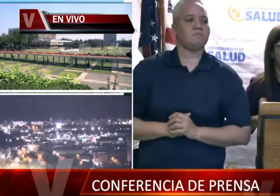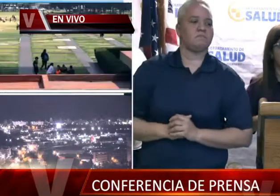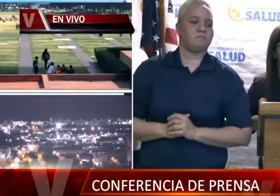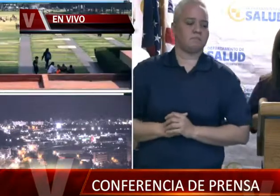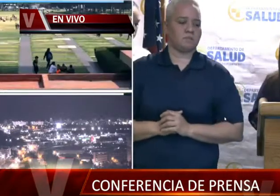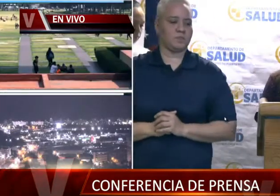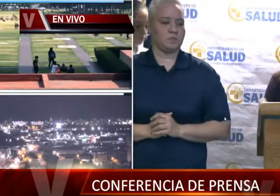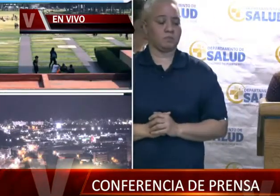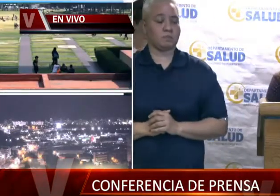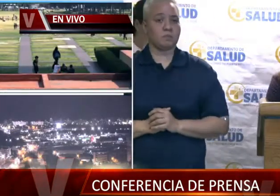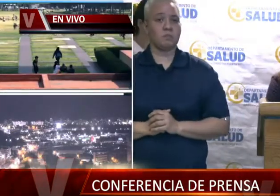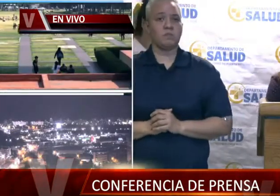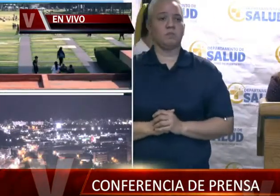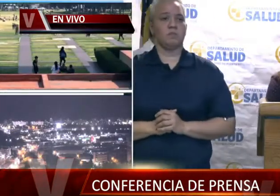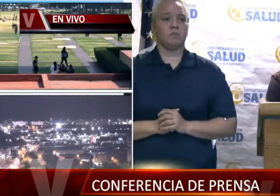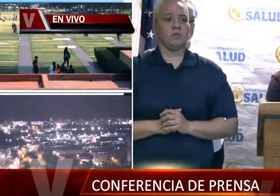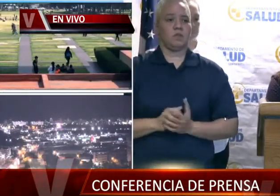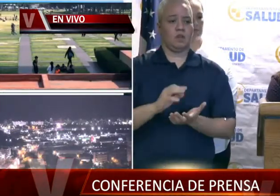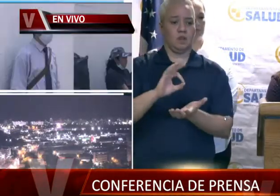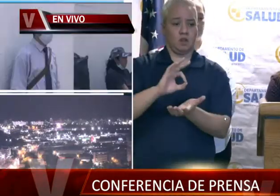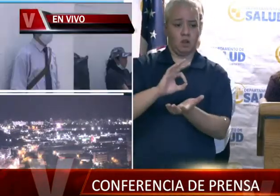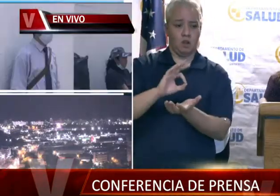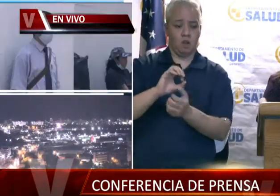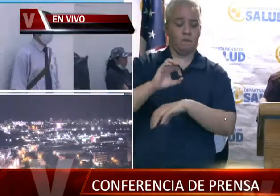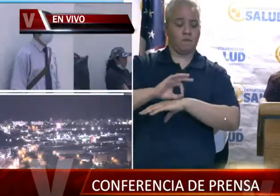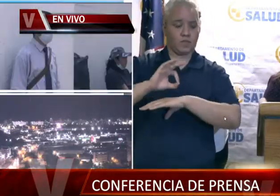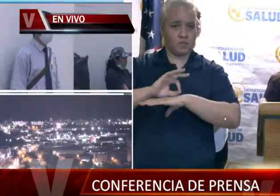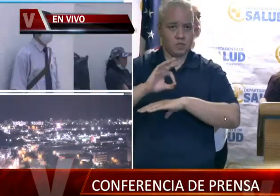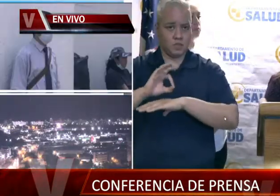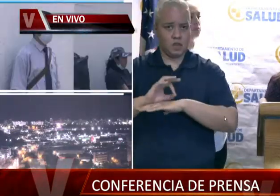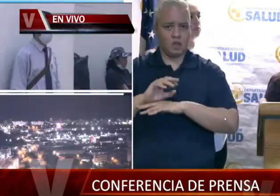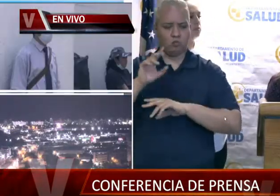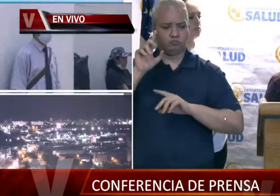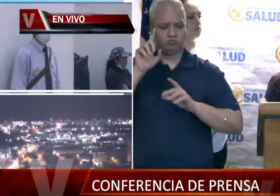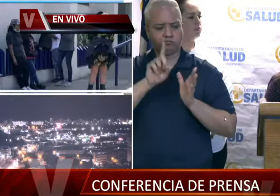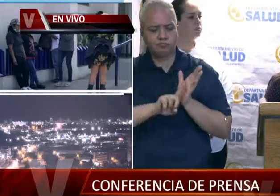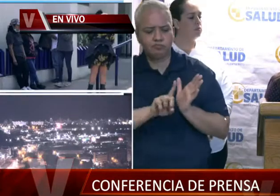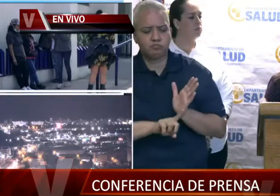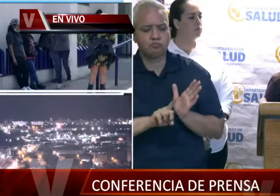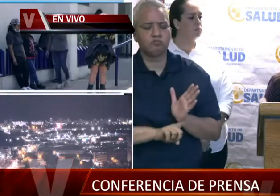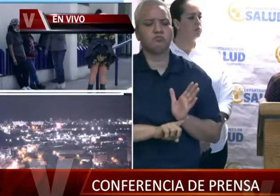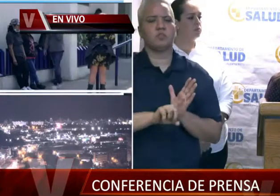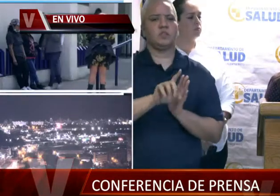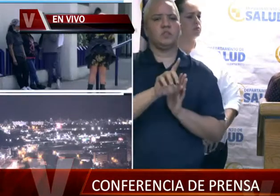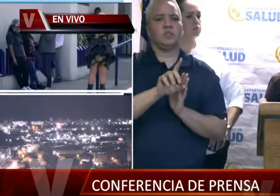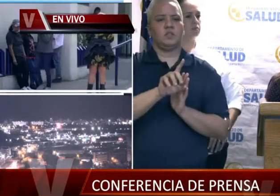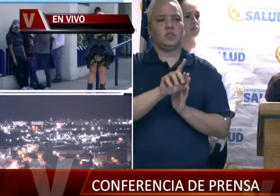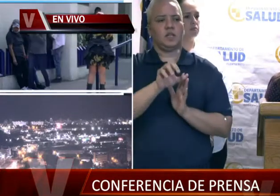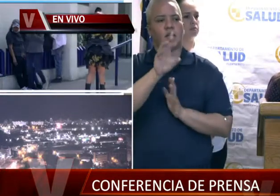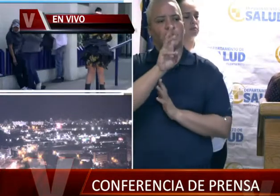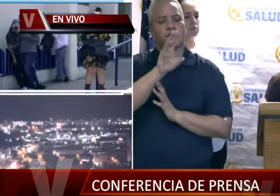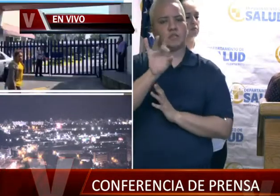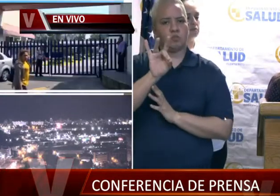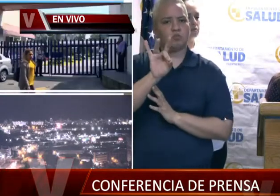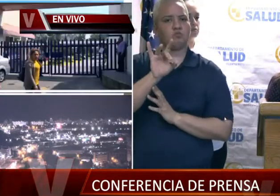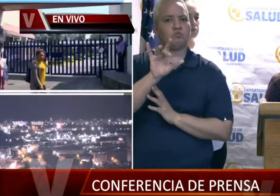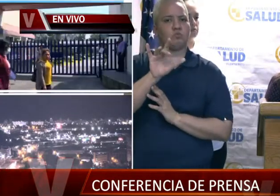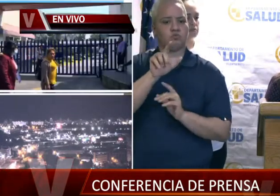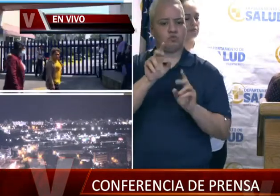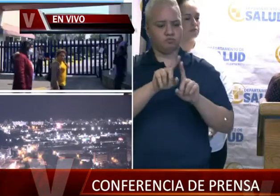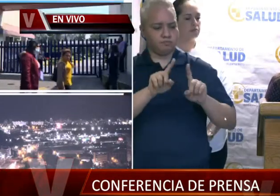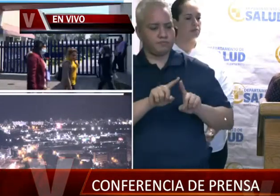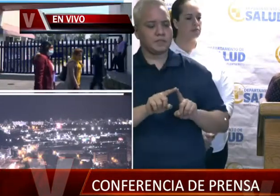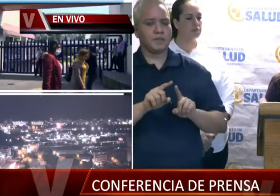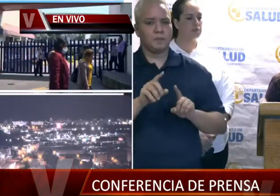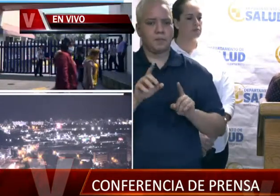La Oficina de Bioseguridad monitorea todos los días inventarios en los 68 hospitales para conocer los abastos del equipo